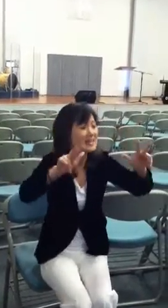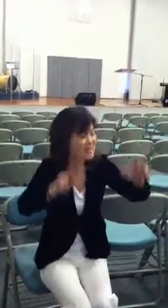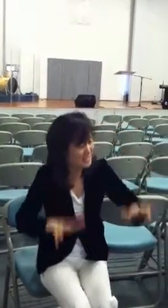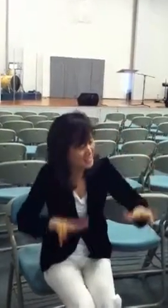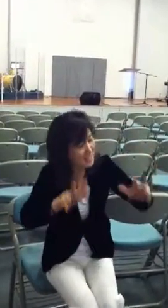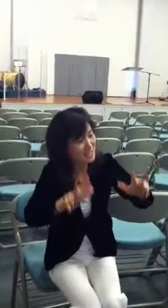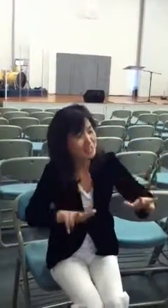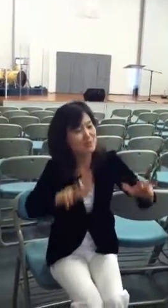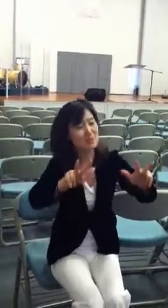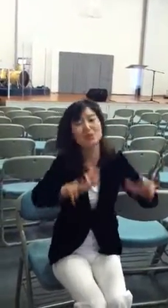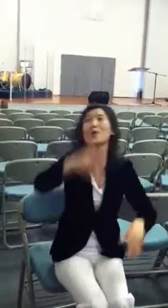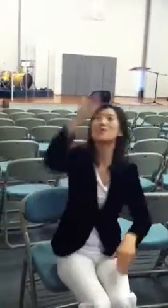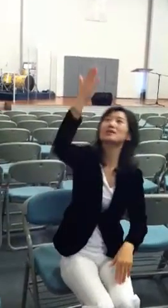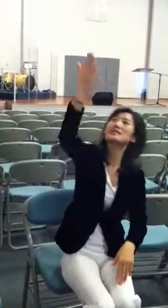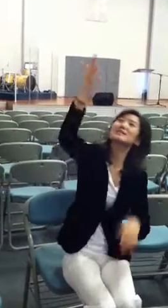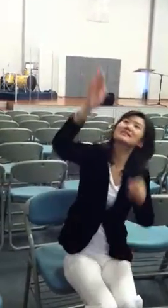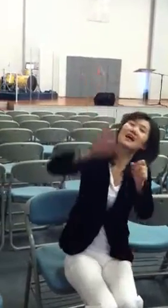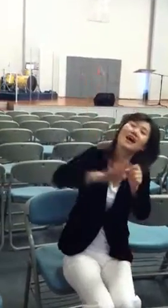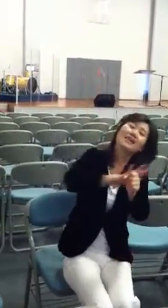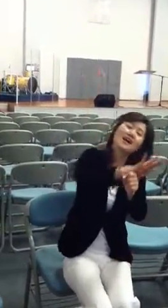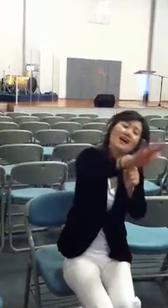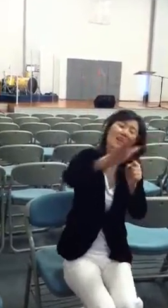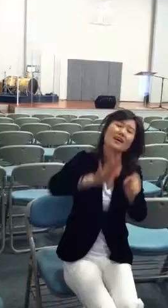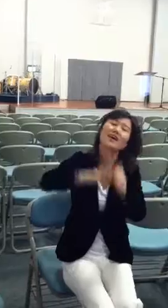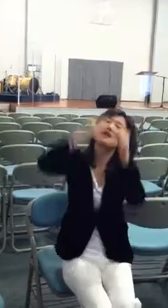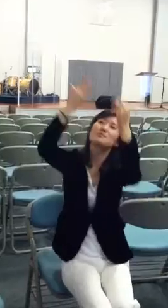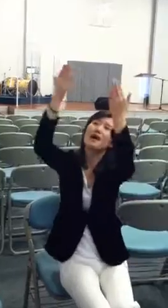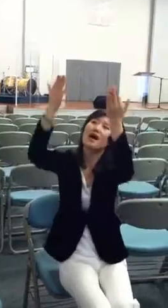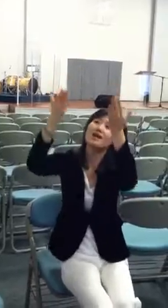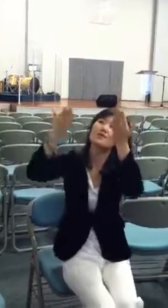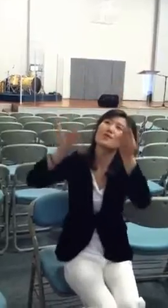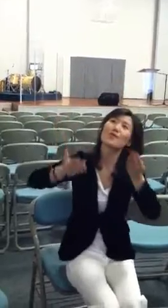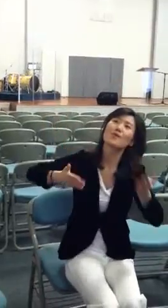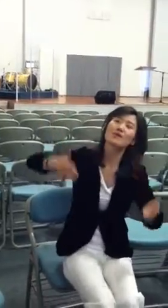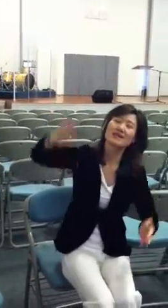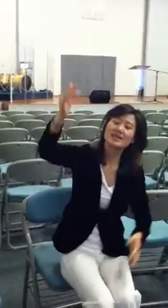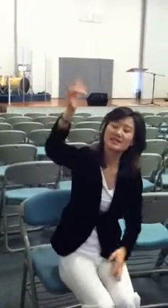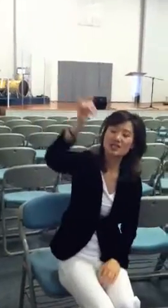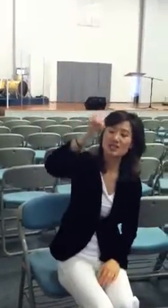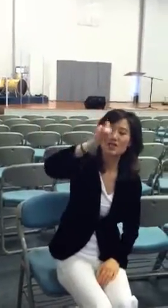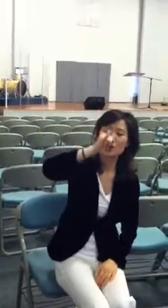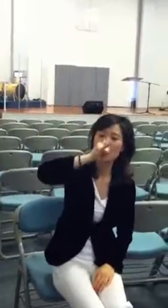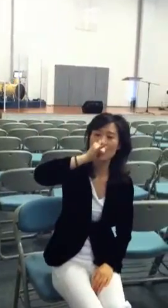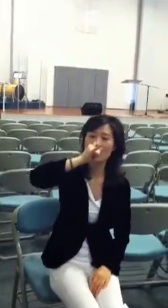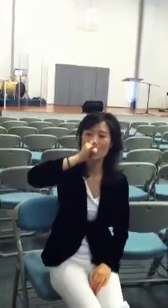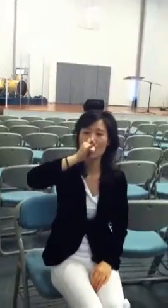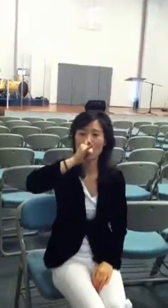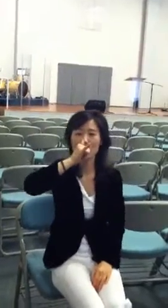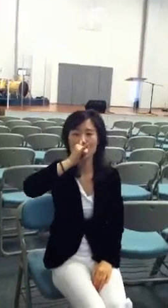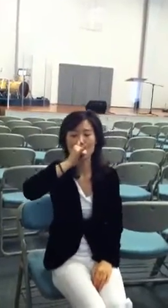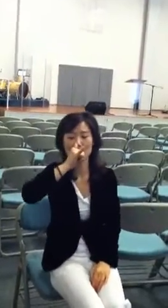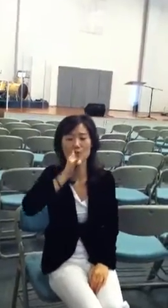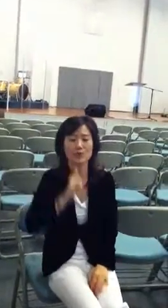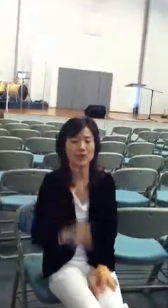지금도 그 사랑받고 있지요 사랑받고 있지요